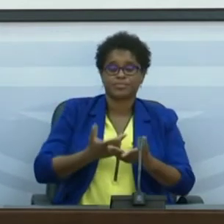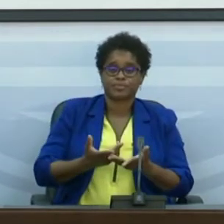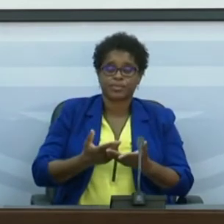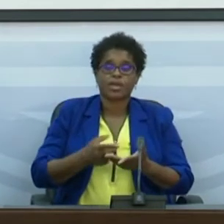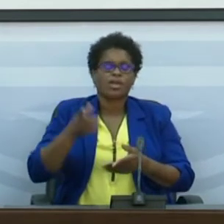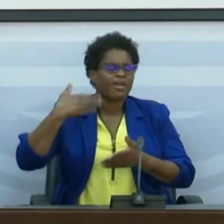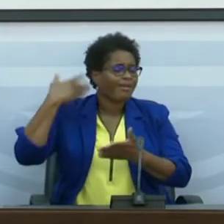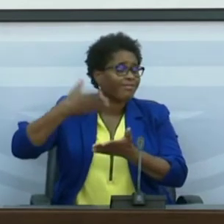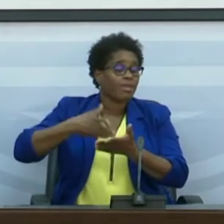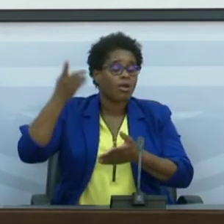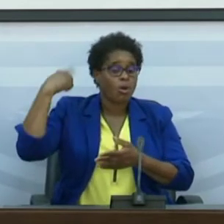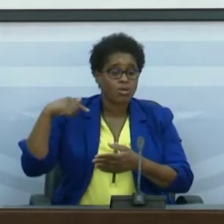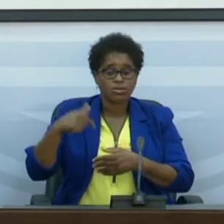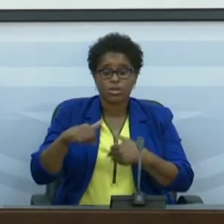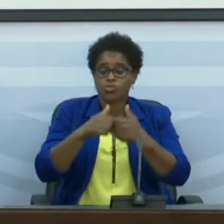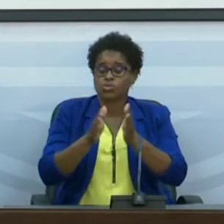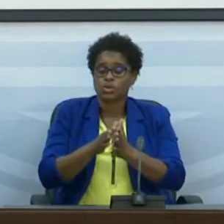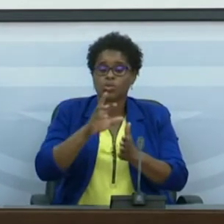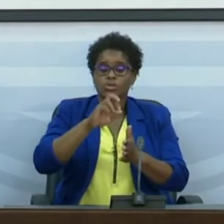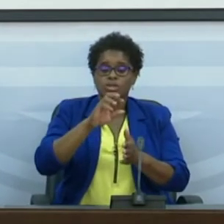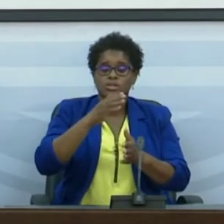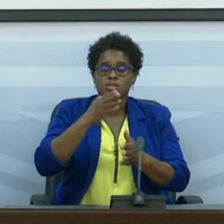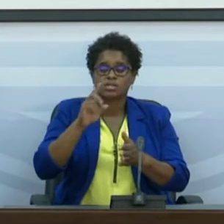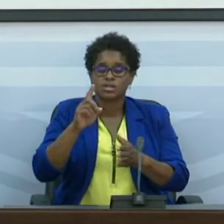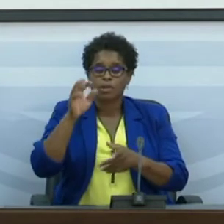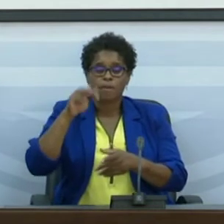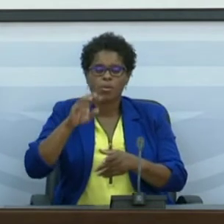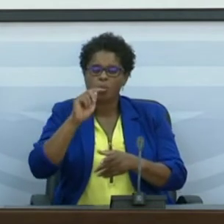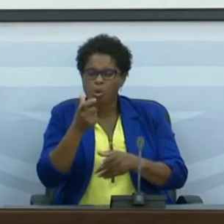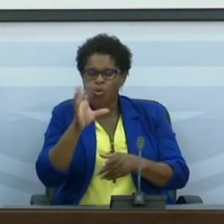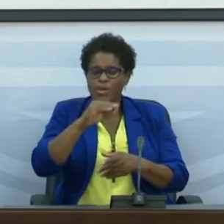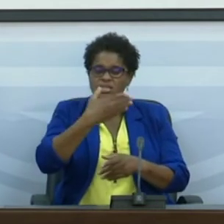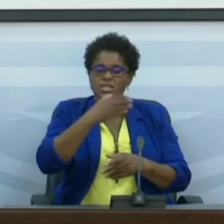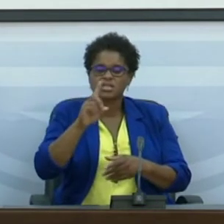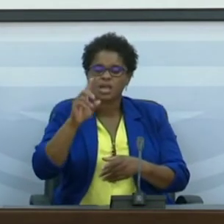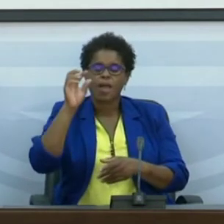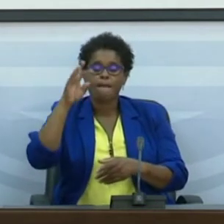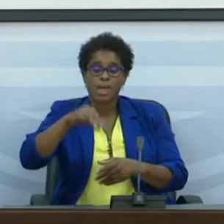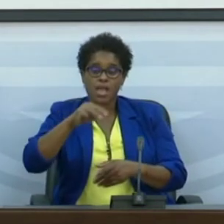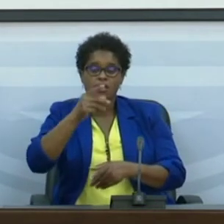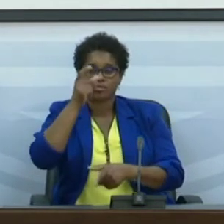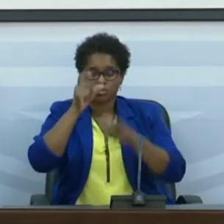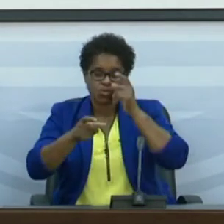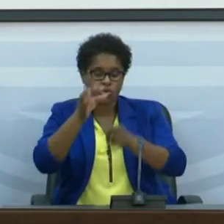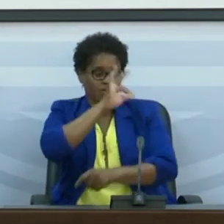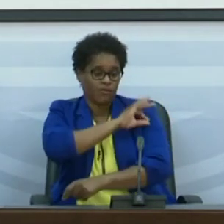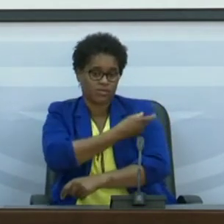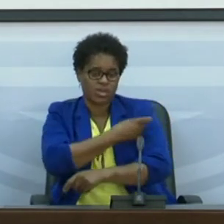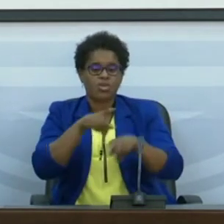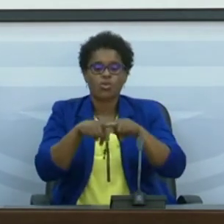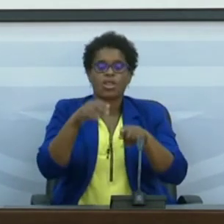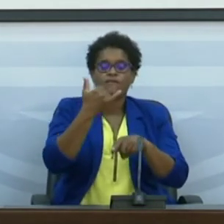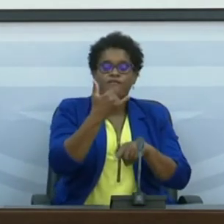nós já tínhamos um total de 76 mil, um pouco mais de 76 mil pessoas vacinadas, que corresponde a 20